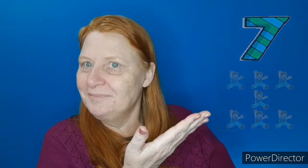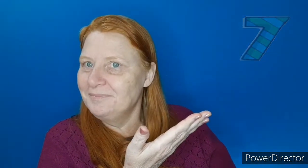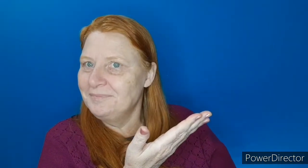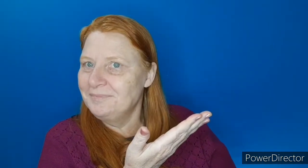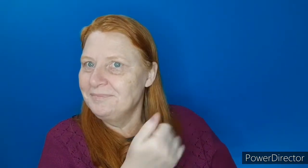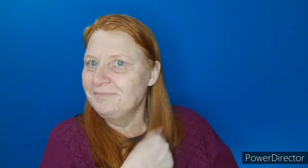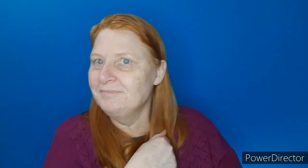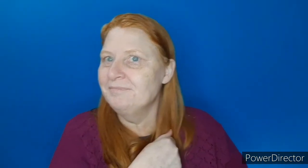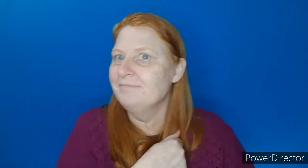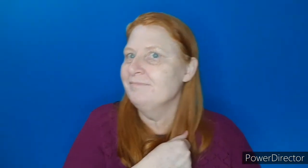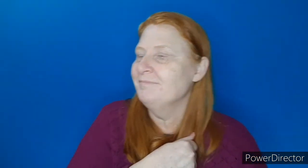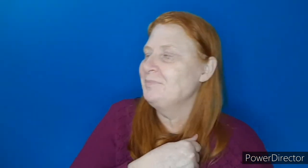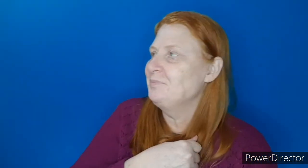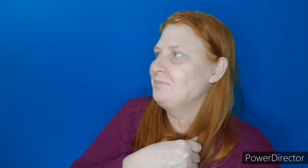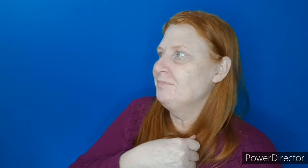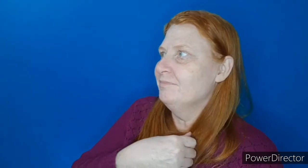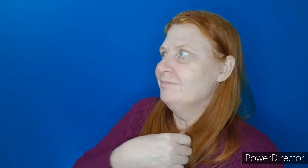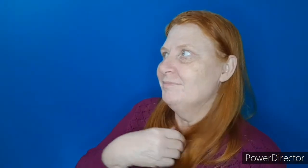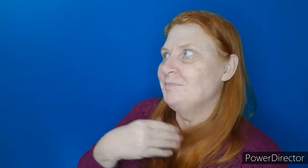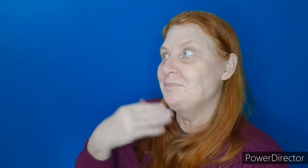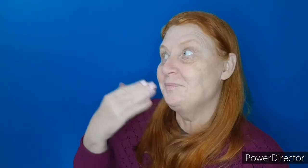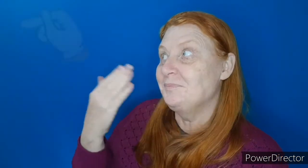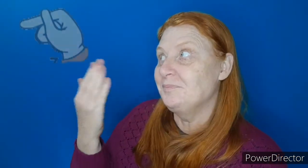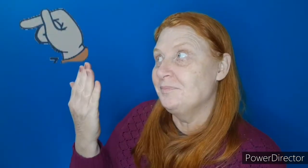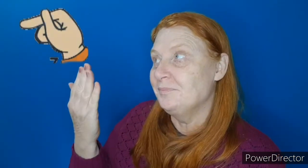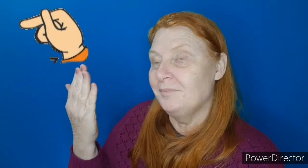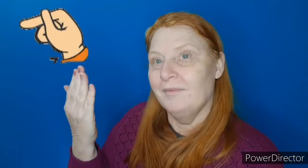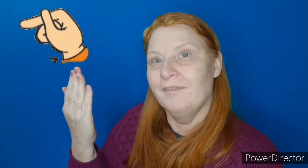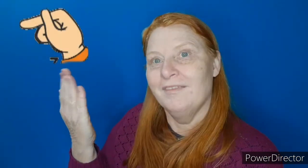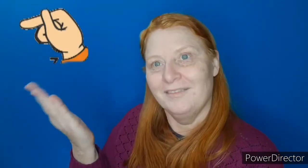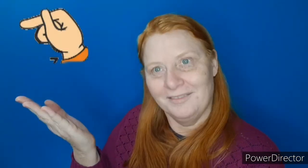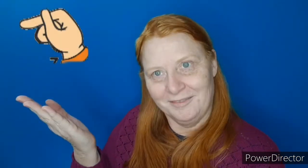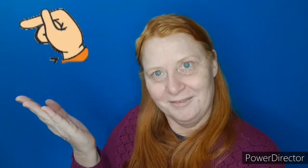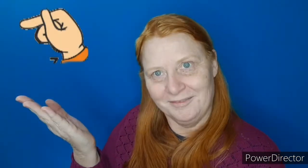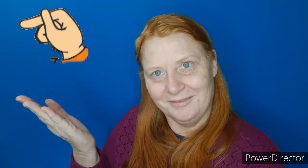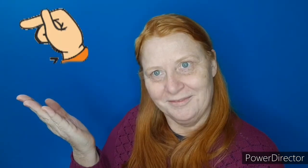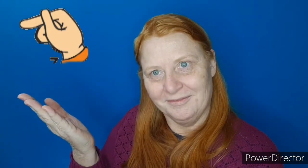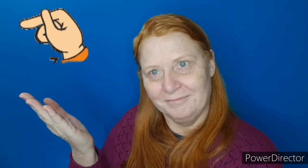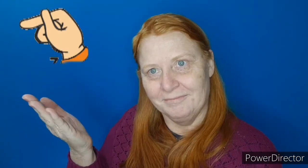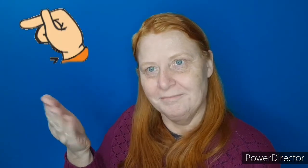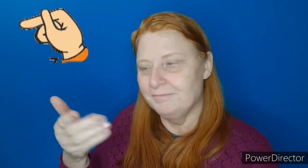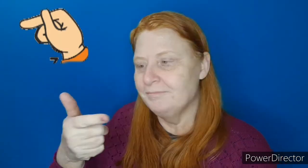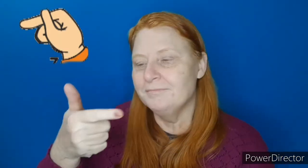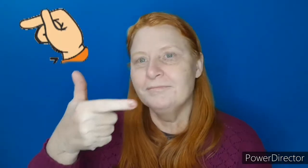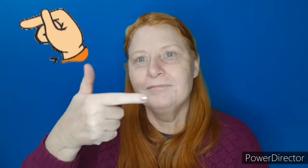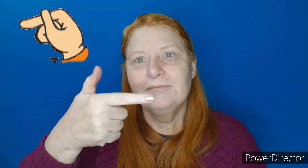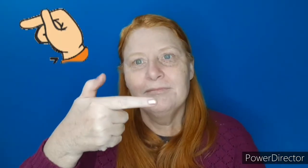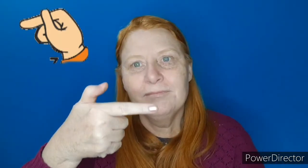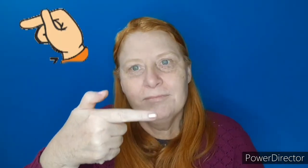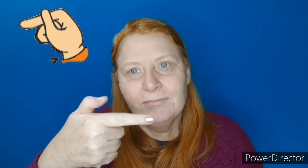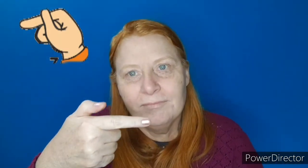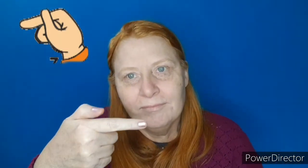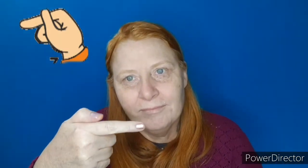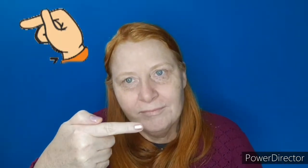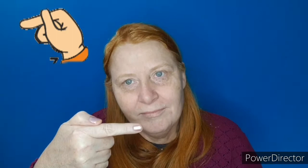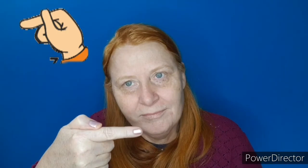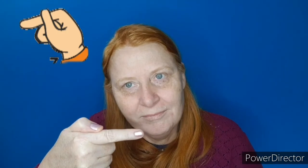E na língua de sinais? O 7. Assim, você pega o